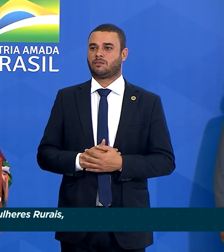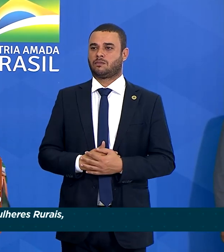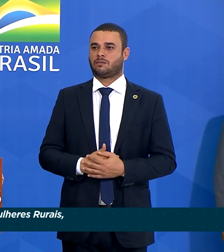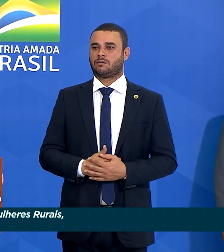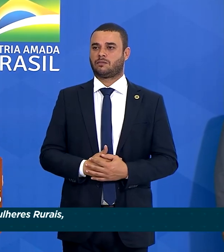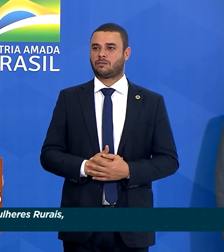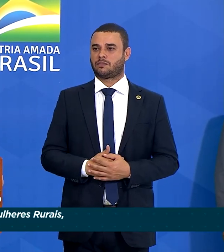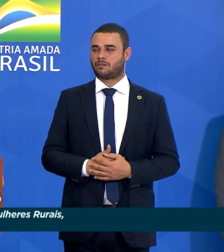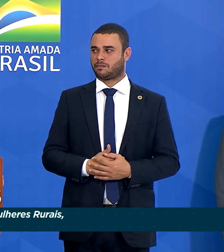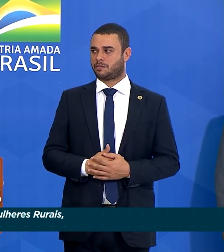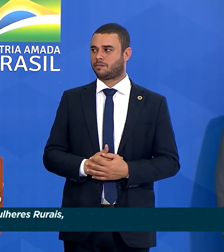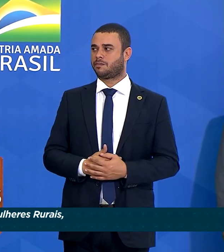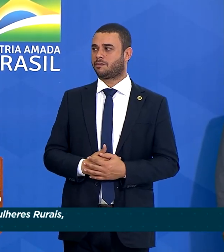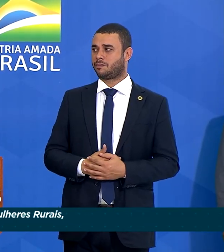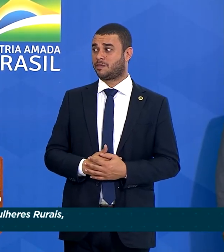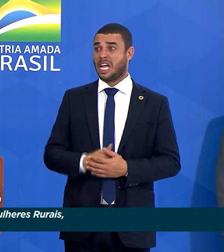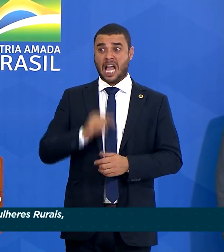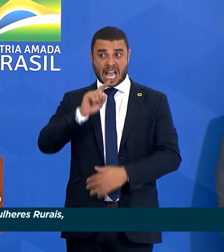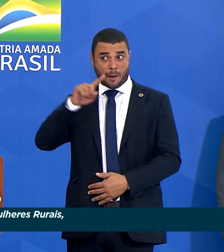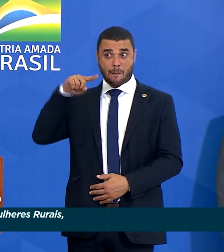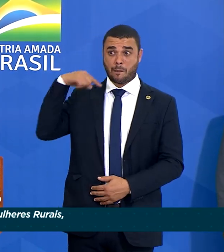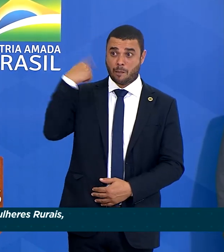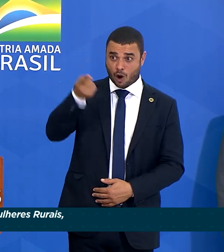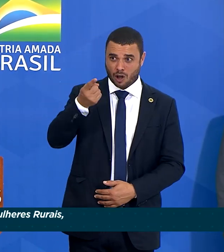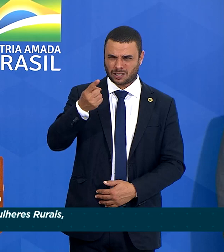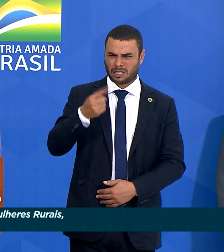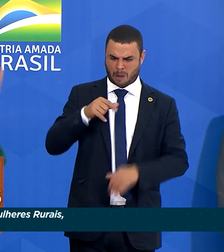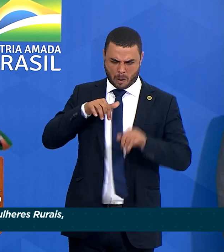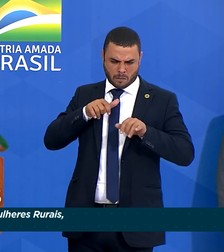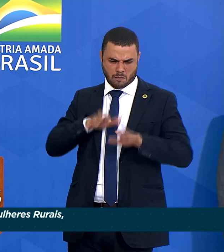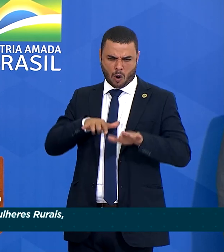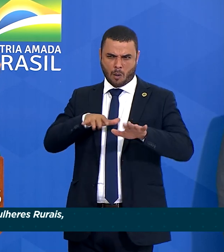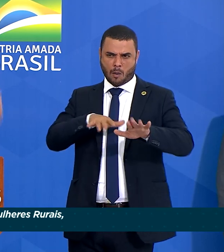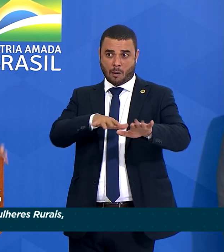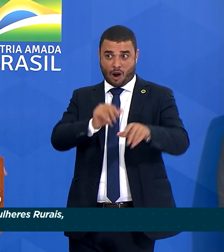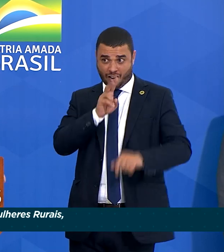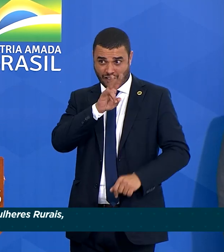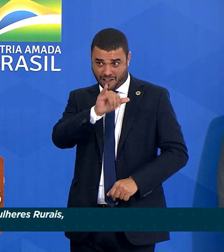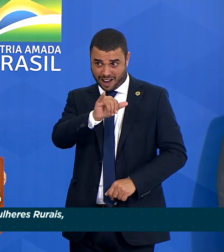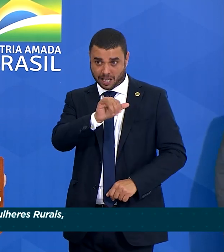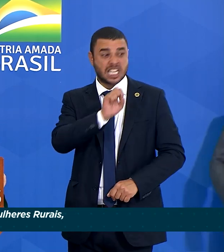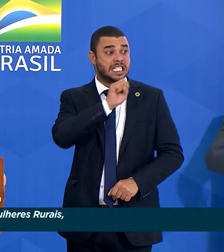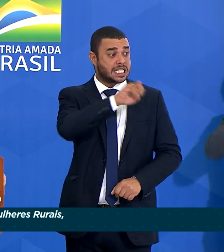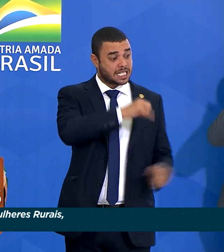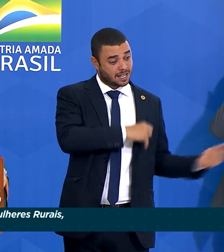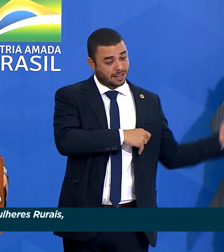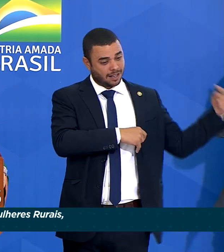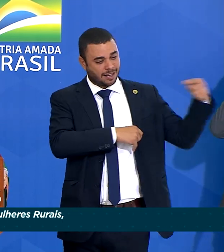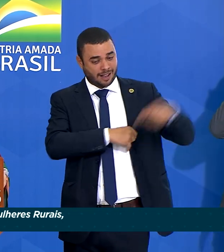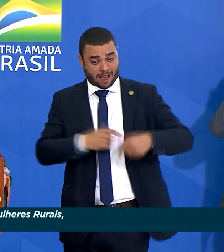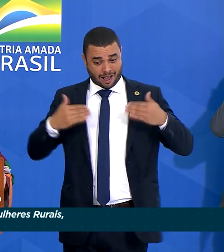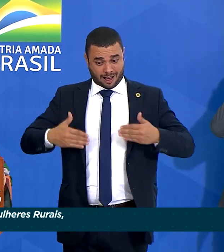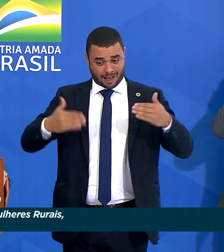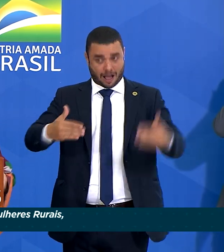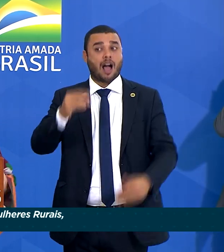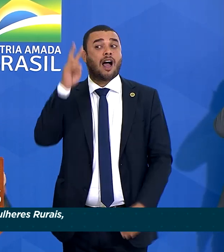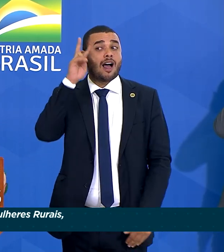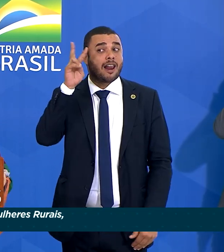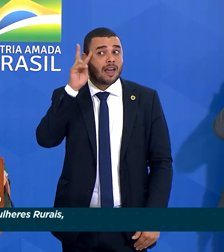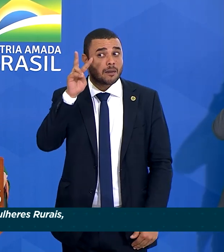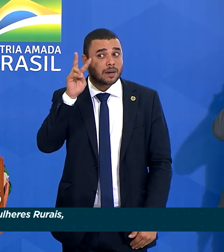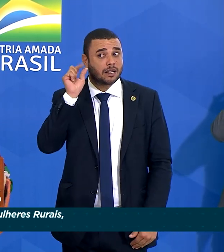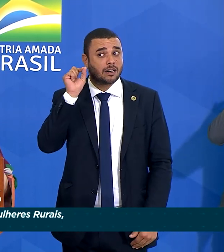Que a próxima Marcha das Margaridas, se viere para a Esplanada, lembre-se que foi este